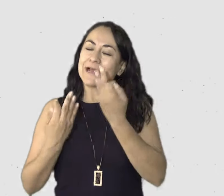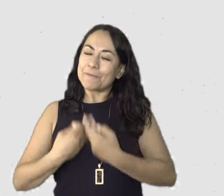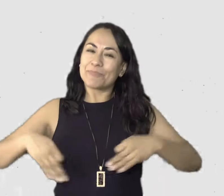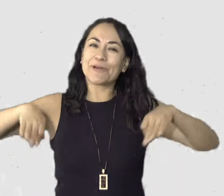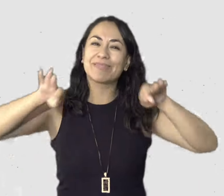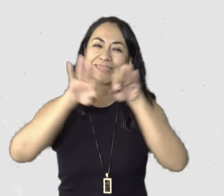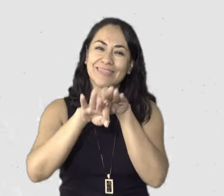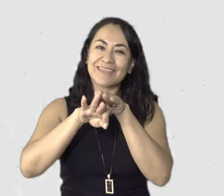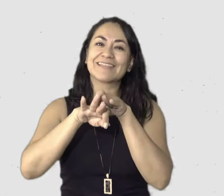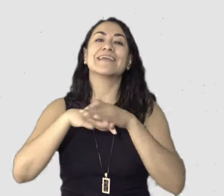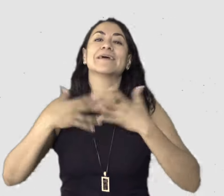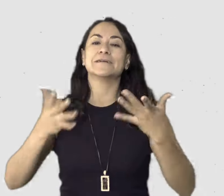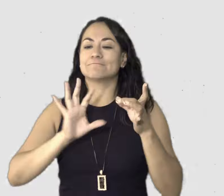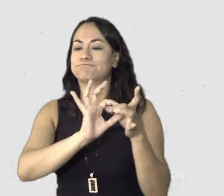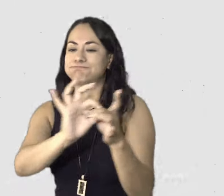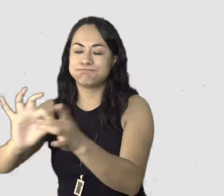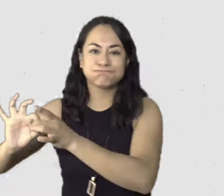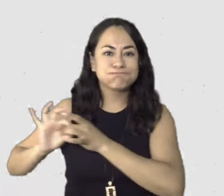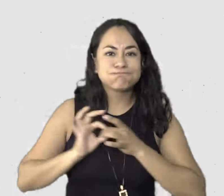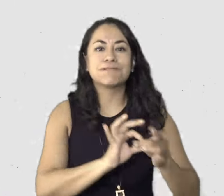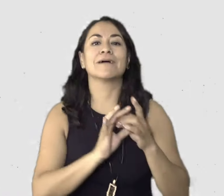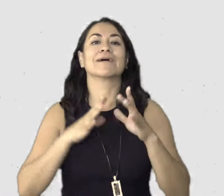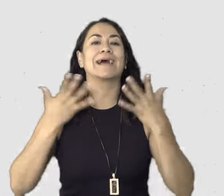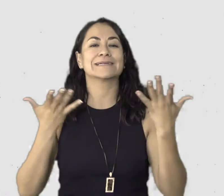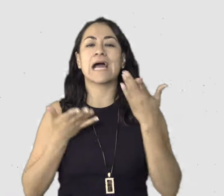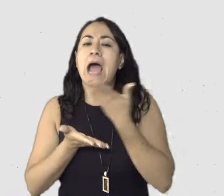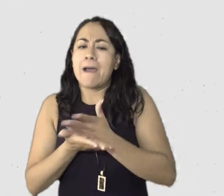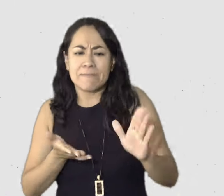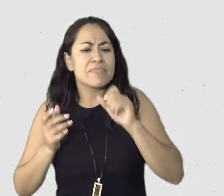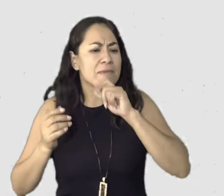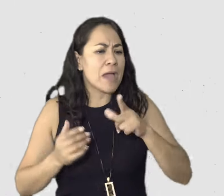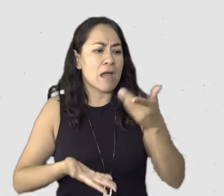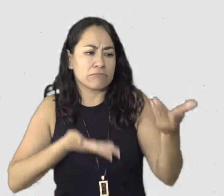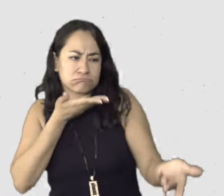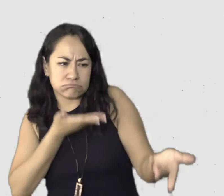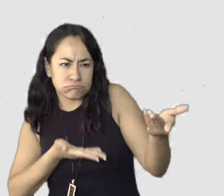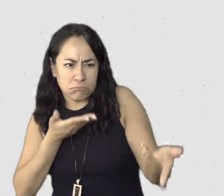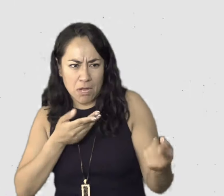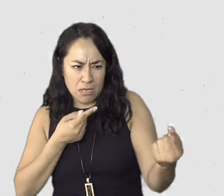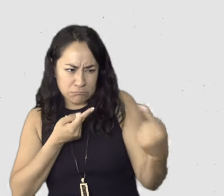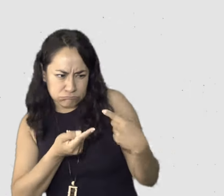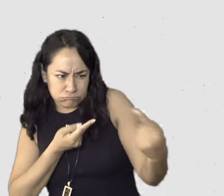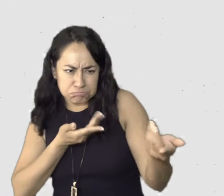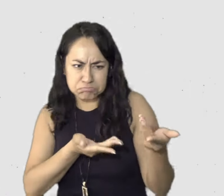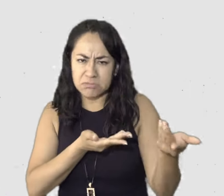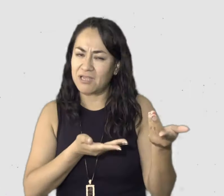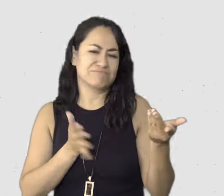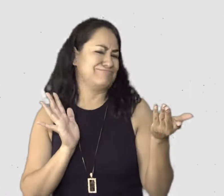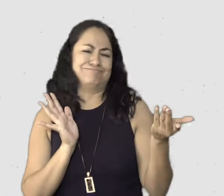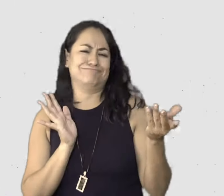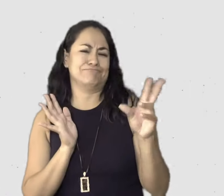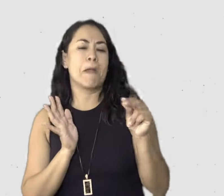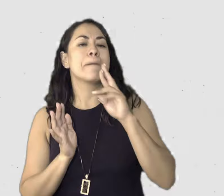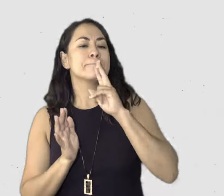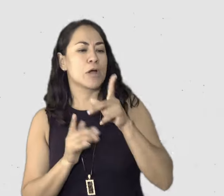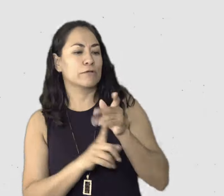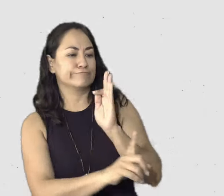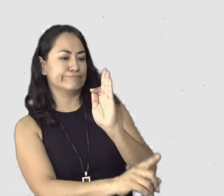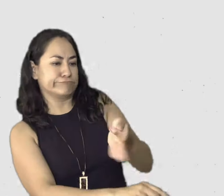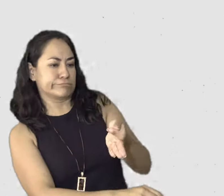nos ha mantenido unidas. Y aprender a no compararnos, sino a aceptarnos ha sido algo que, pues teniéndolas ahorita de frente